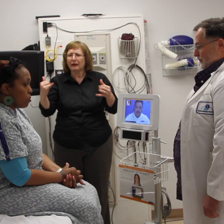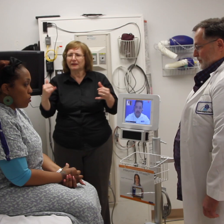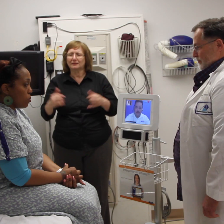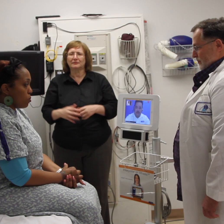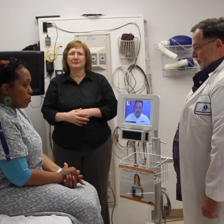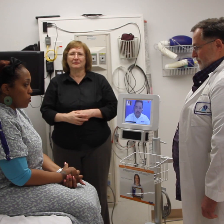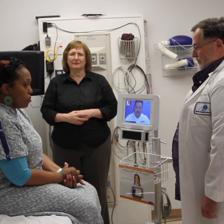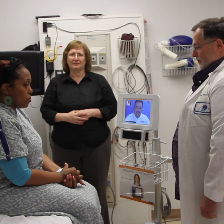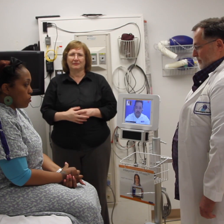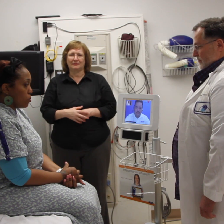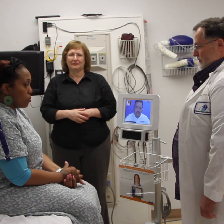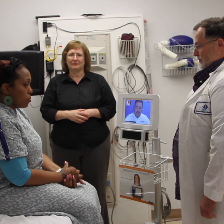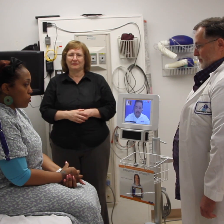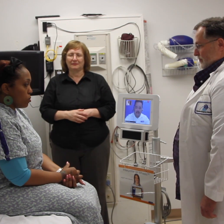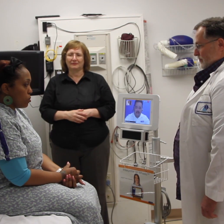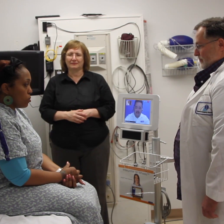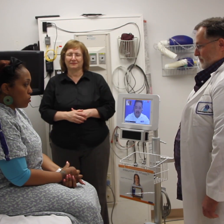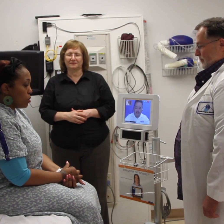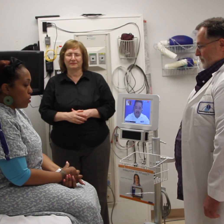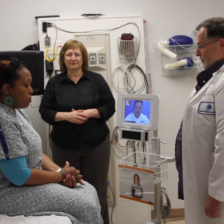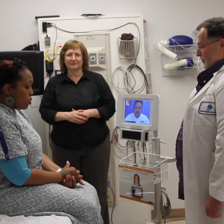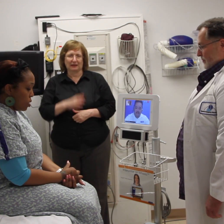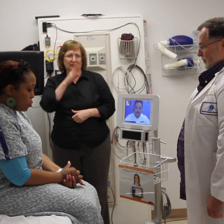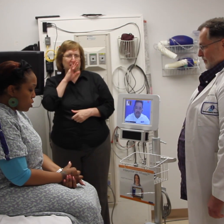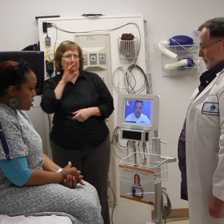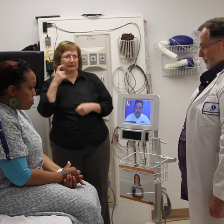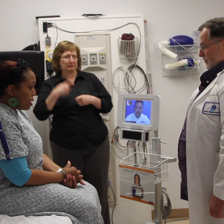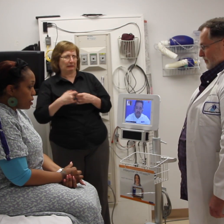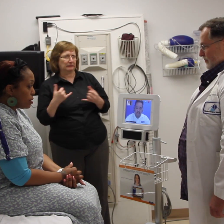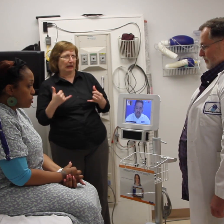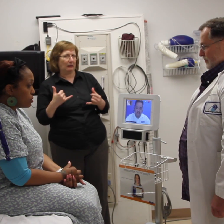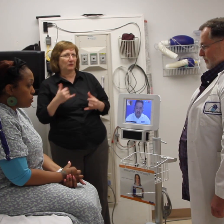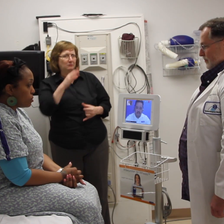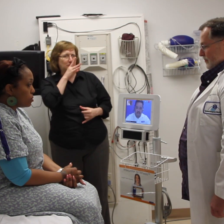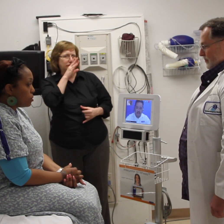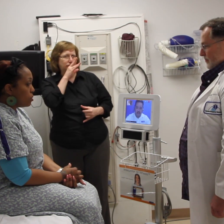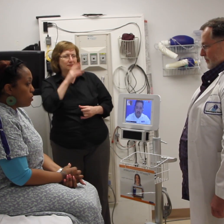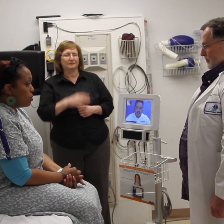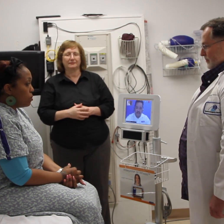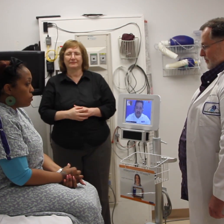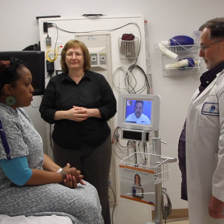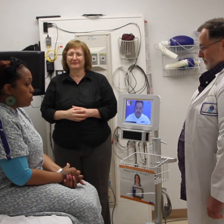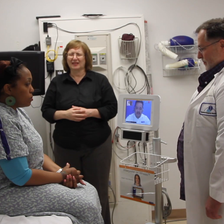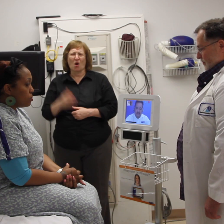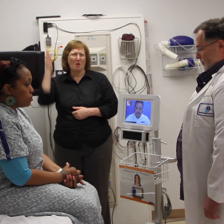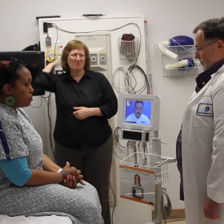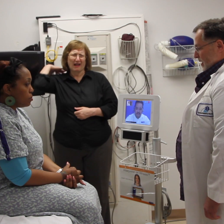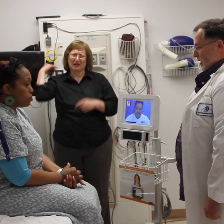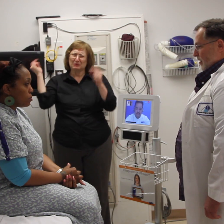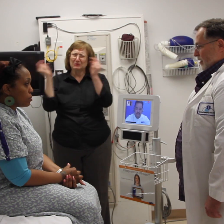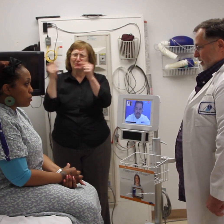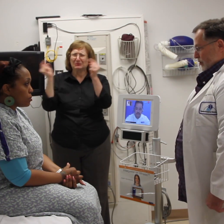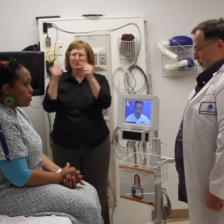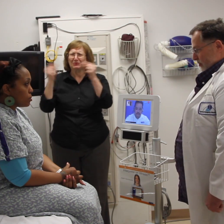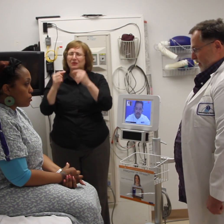Señora, ¿cuál es razón por qué ha venido el día de hoy? Me duele mucho la espalda. My back hurts a lot. Uh-huh, did you hurt that?